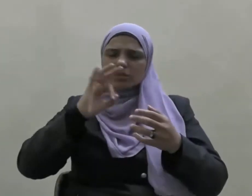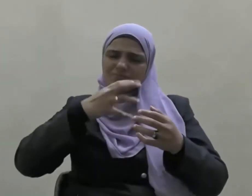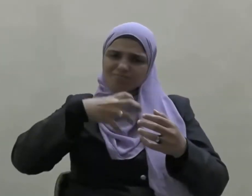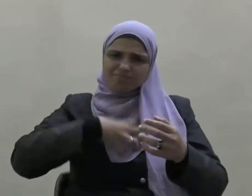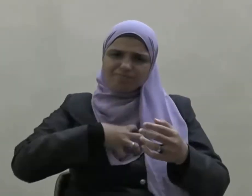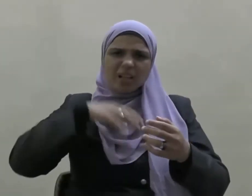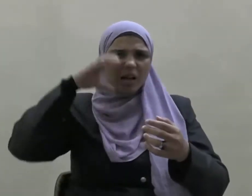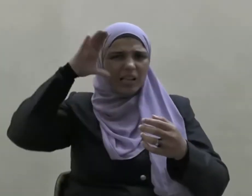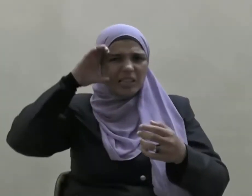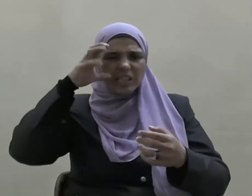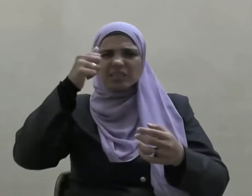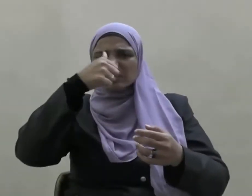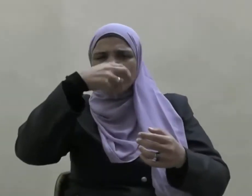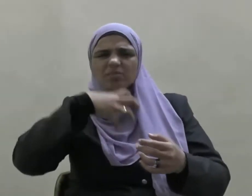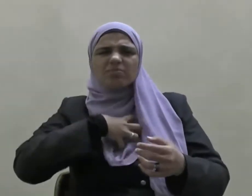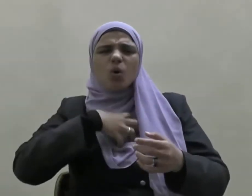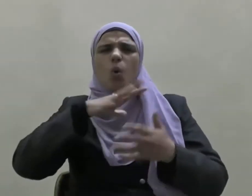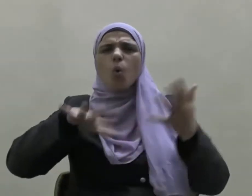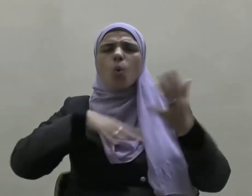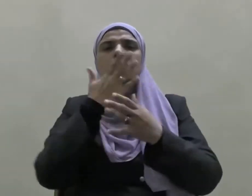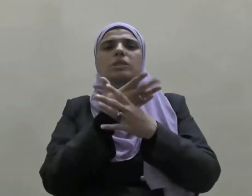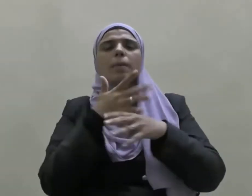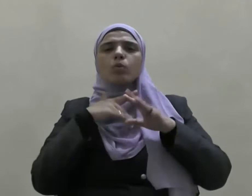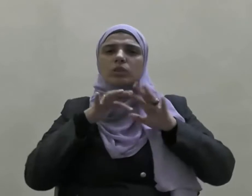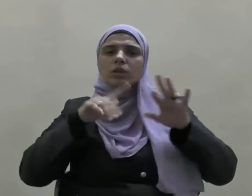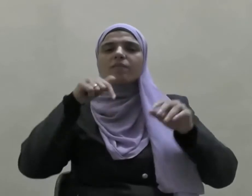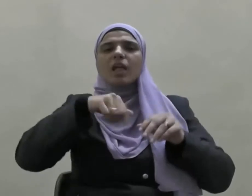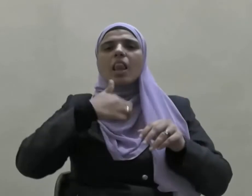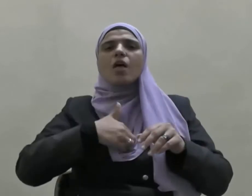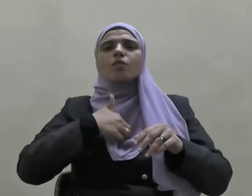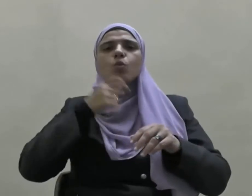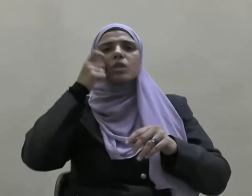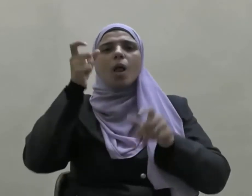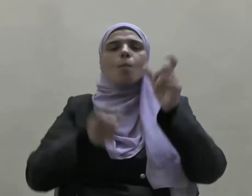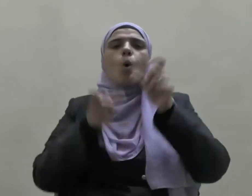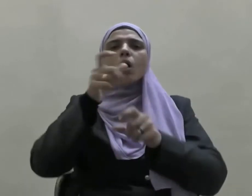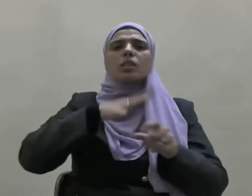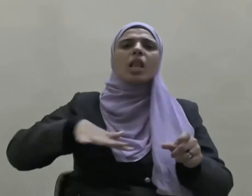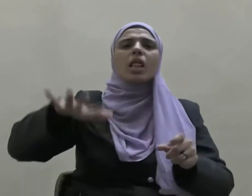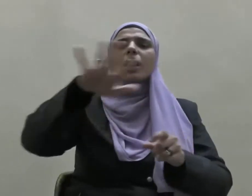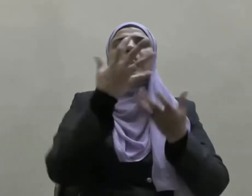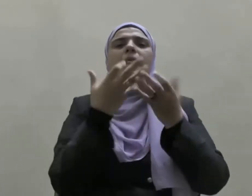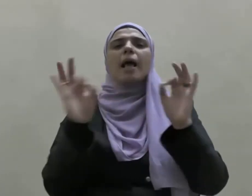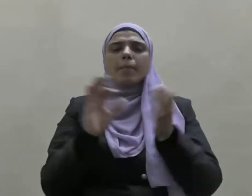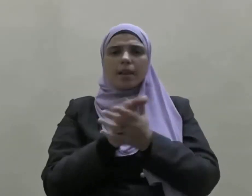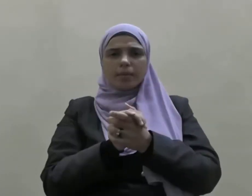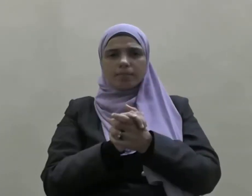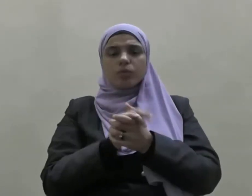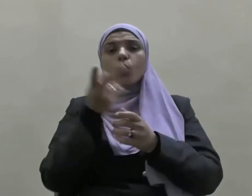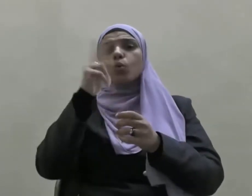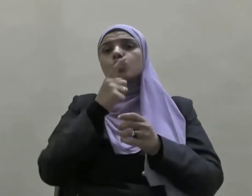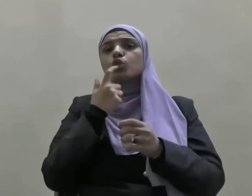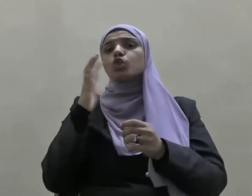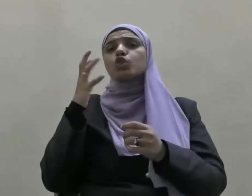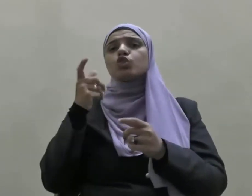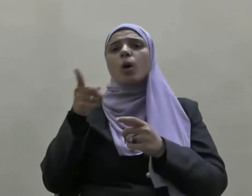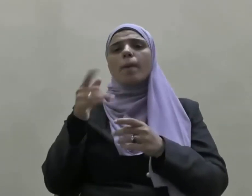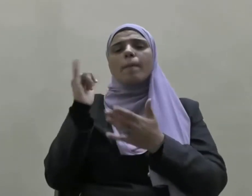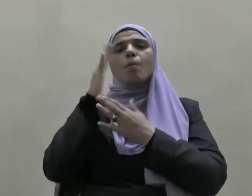الإحباط واليأس والتشاؤم في نفوس المواطنين عموما والشباب